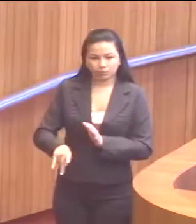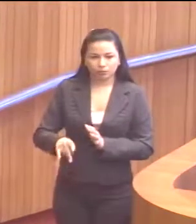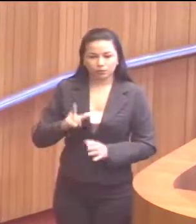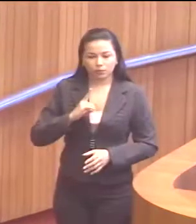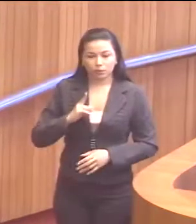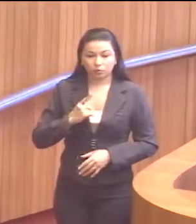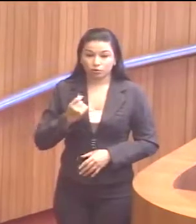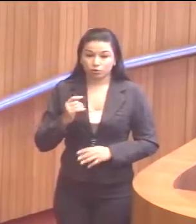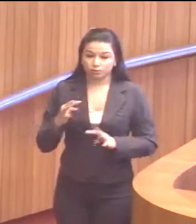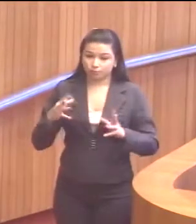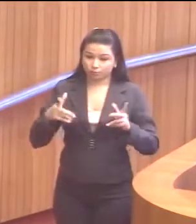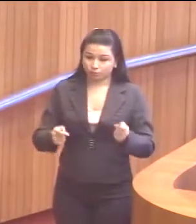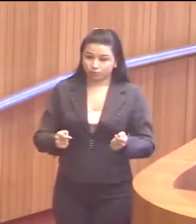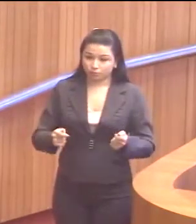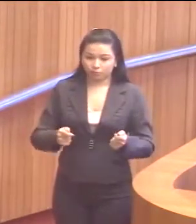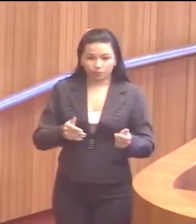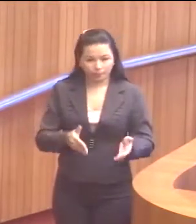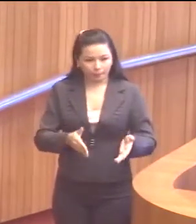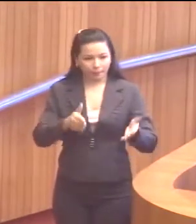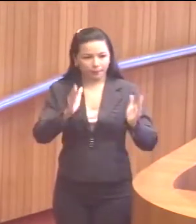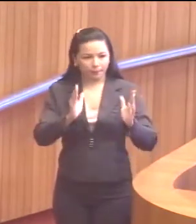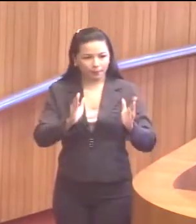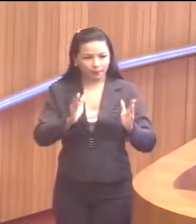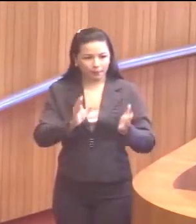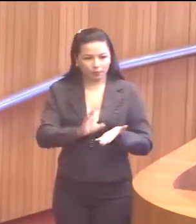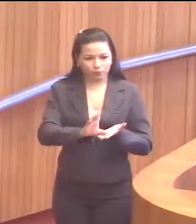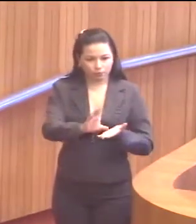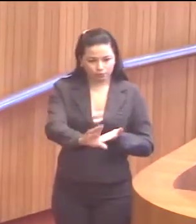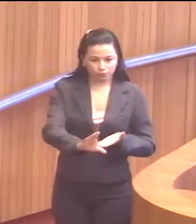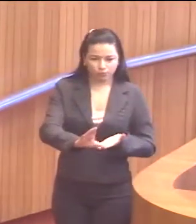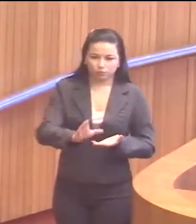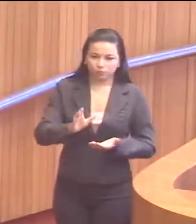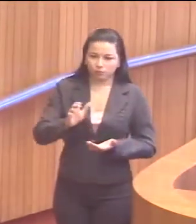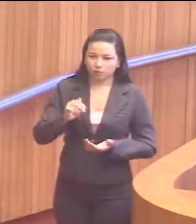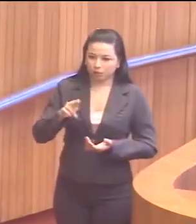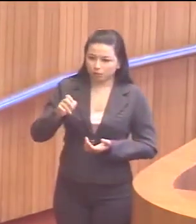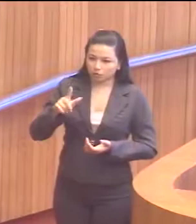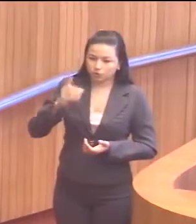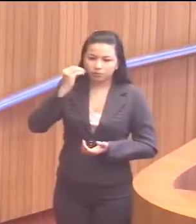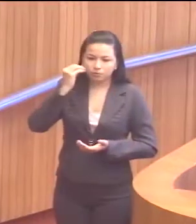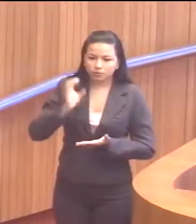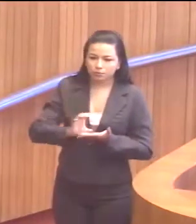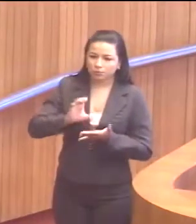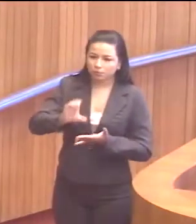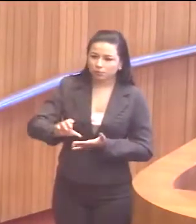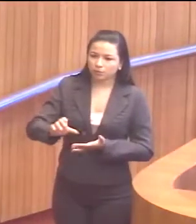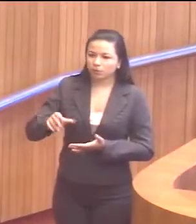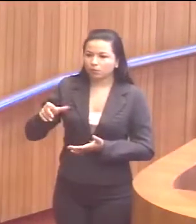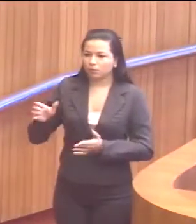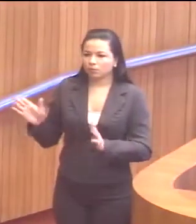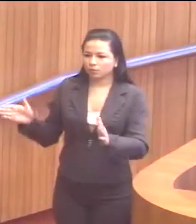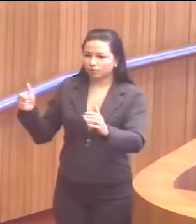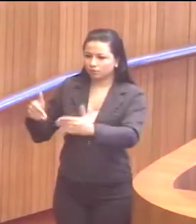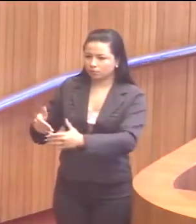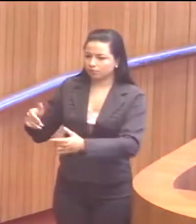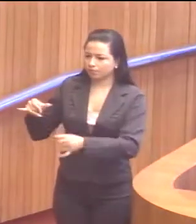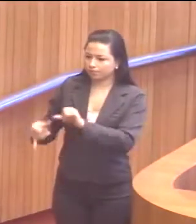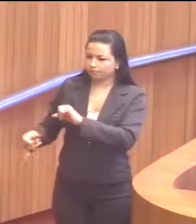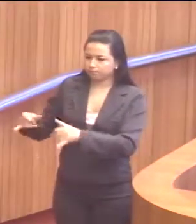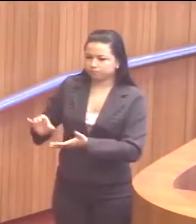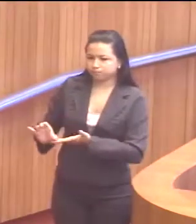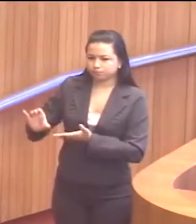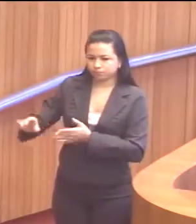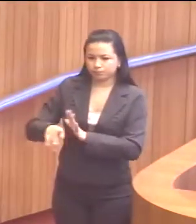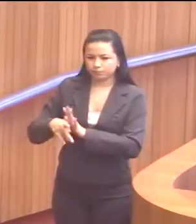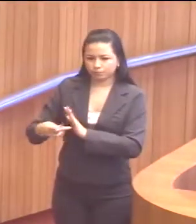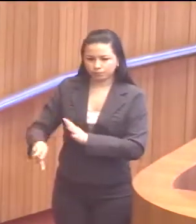dinheiro para tudo, para prédio em canil experimental, laboratórios, ampliação